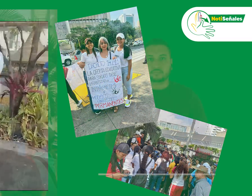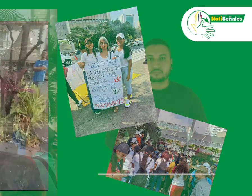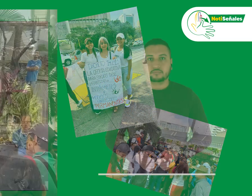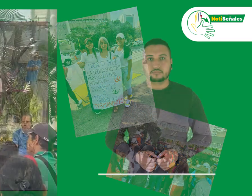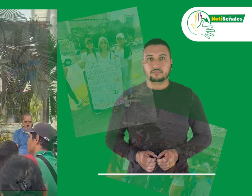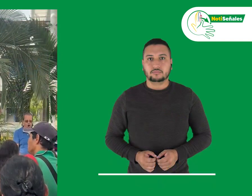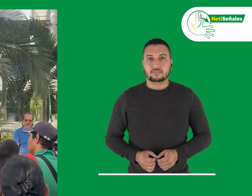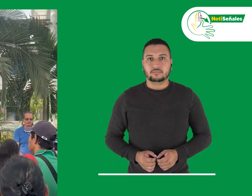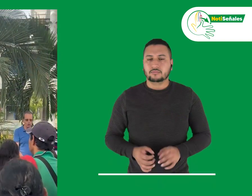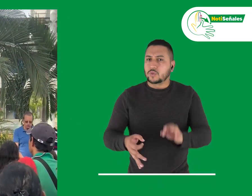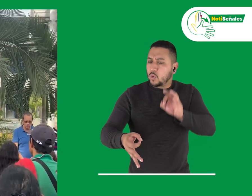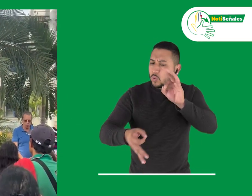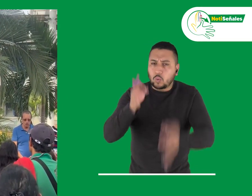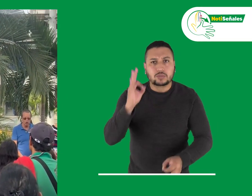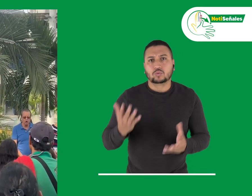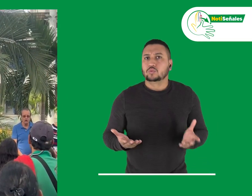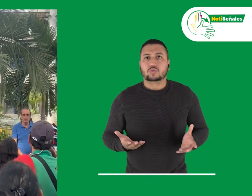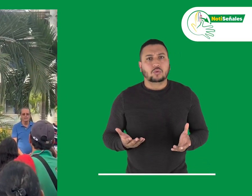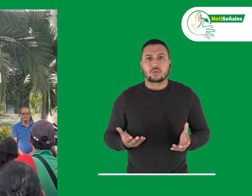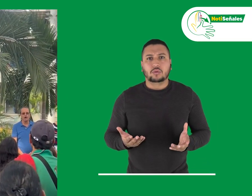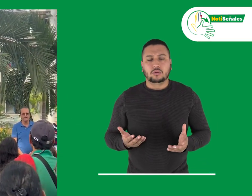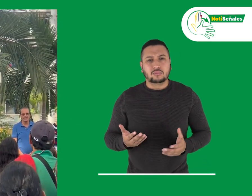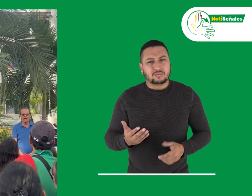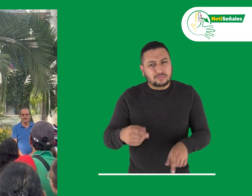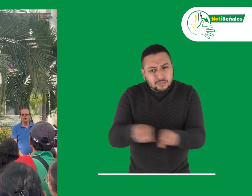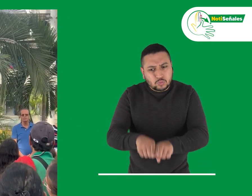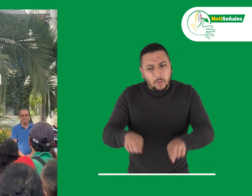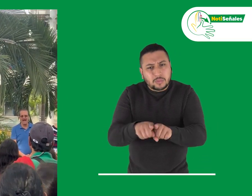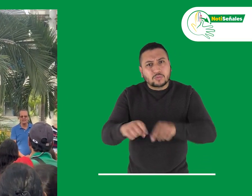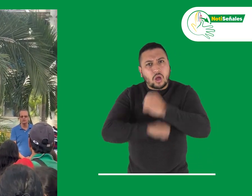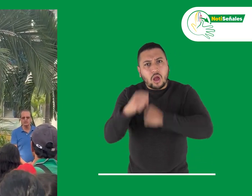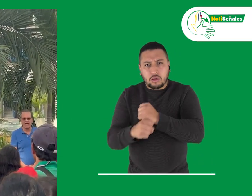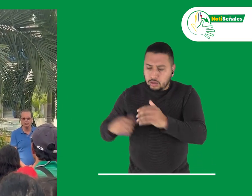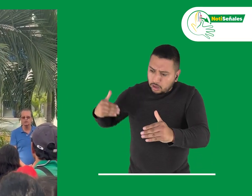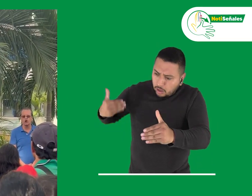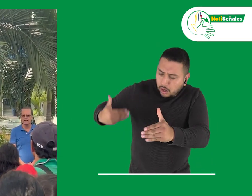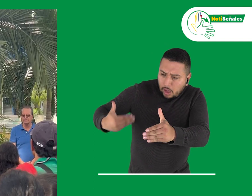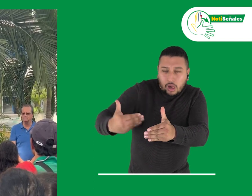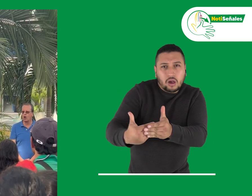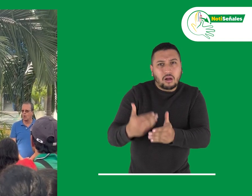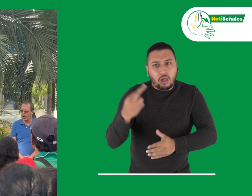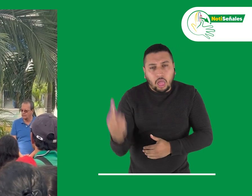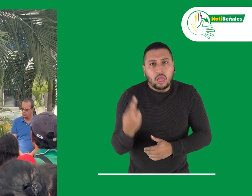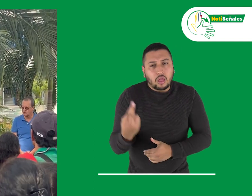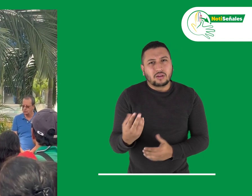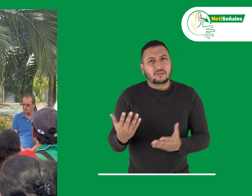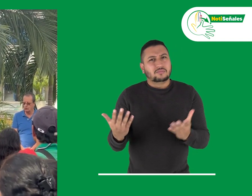No es justo, porque llevamos varios años con el mismo cuento. Es